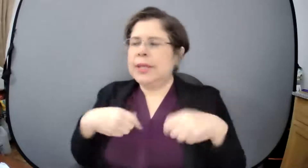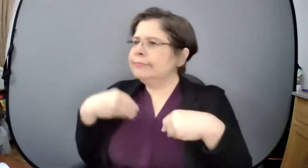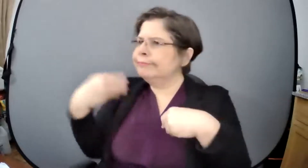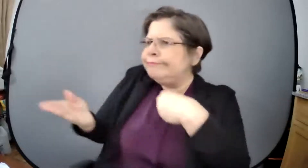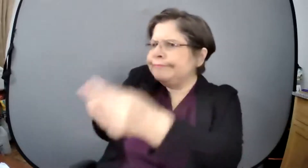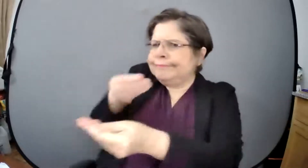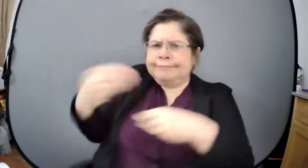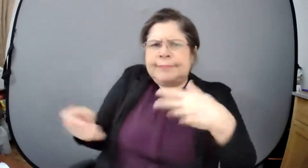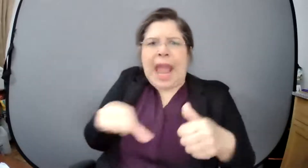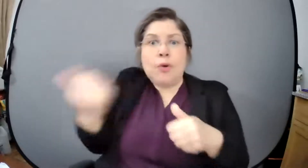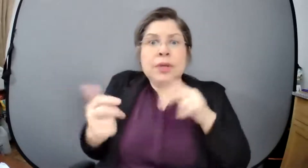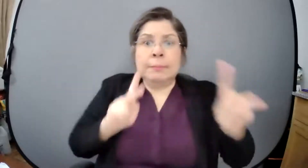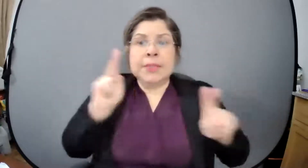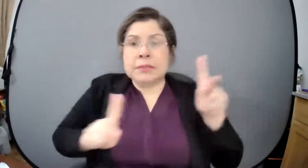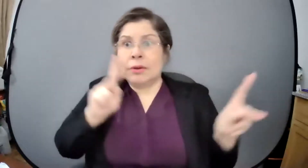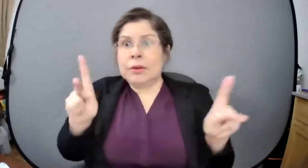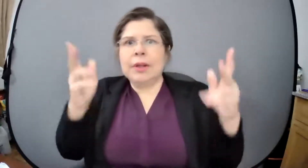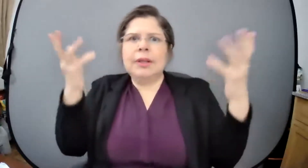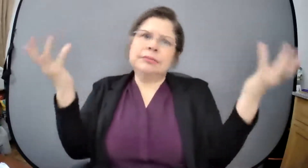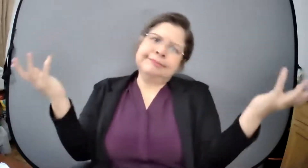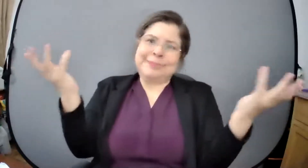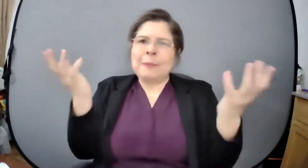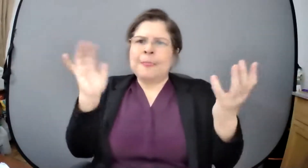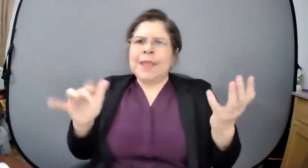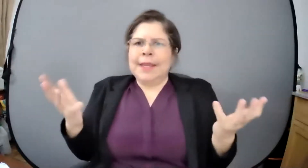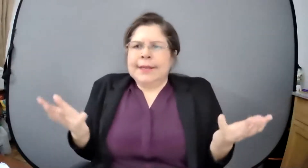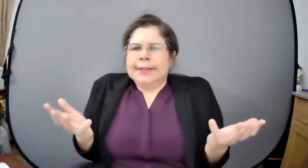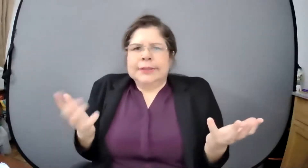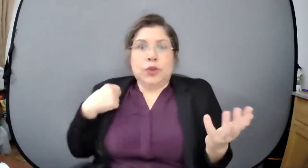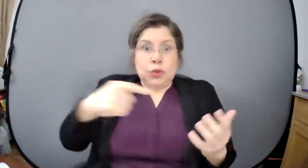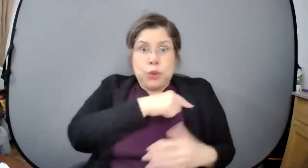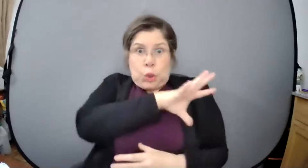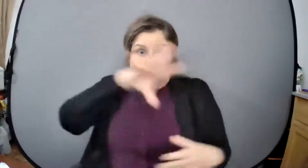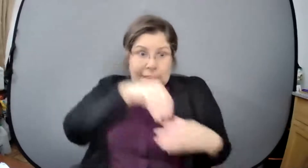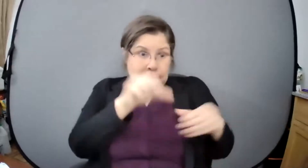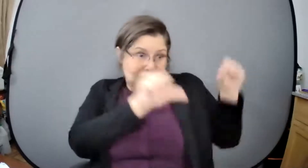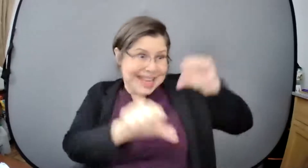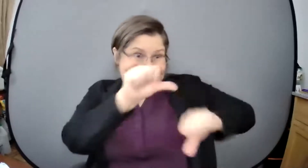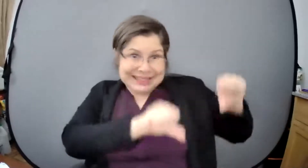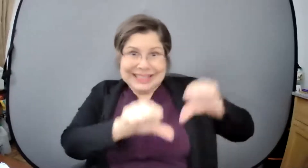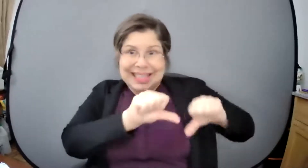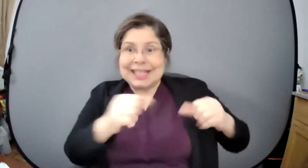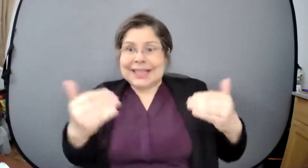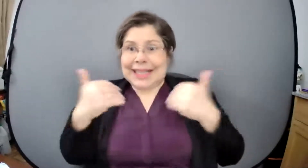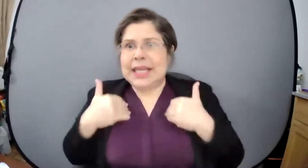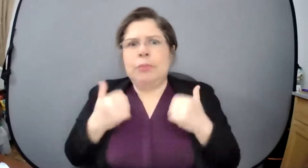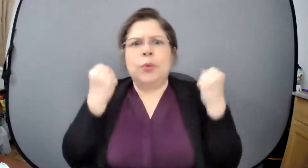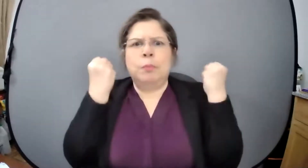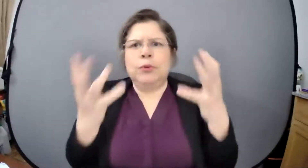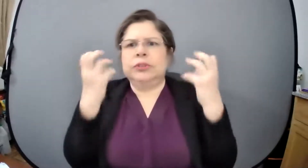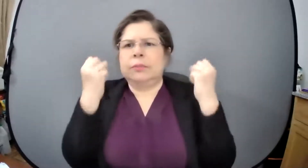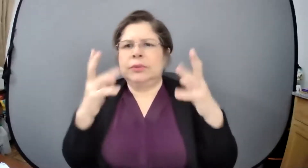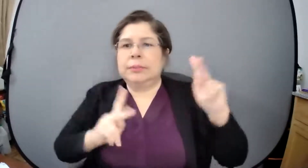disciplinas que pueden por ejemplo ser recurso para ustedes y darles alguna chala sí